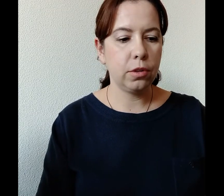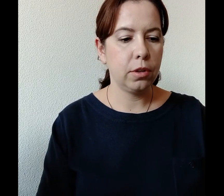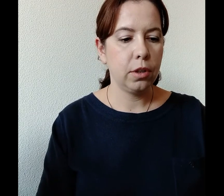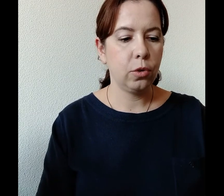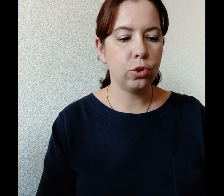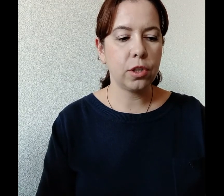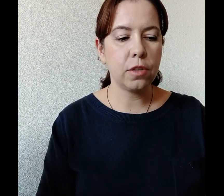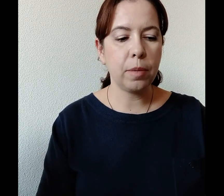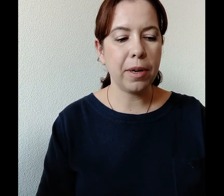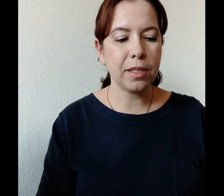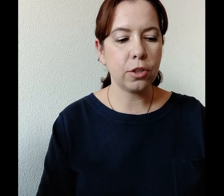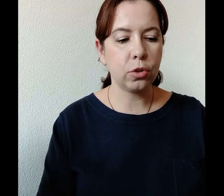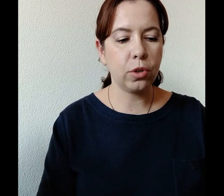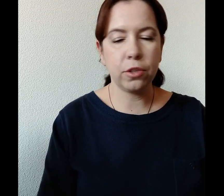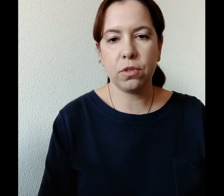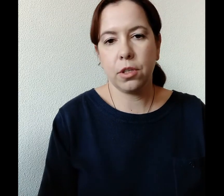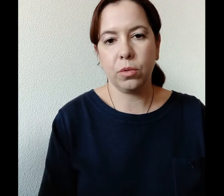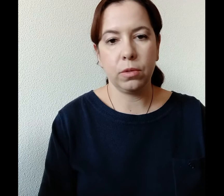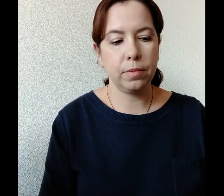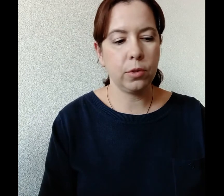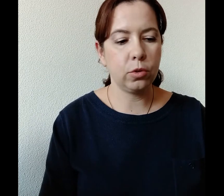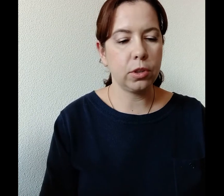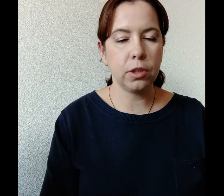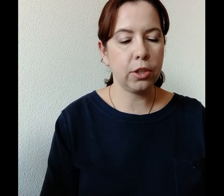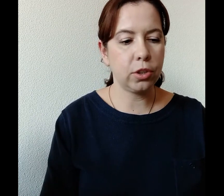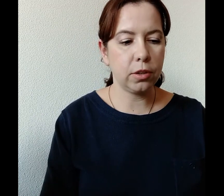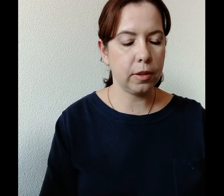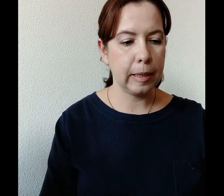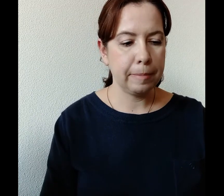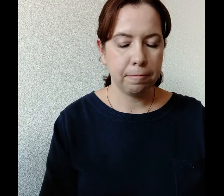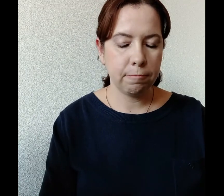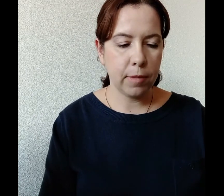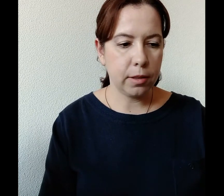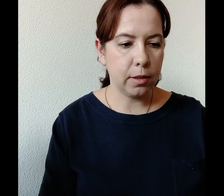хочется действительно показывать, что Христос заснул. Ну, то есть, иначе это,